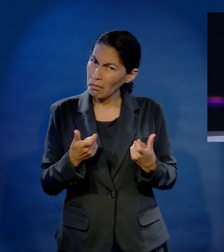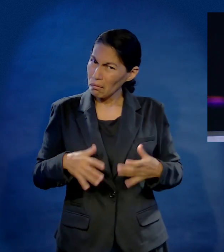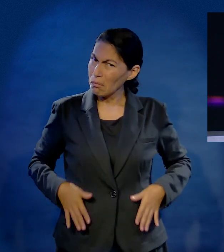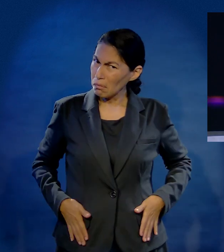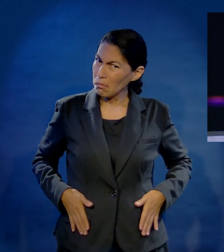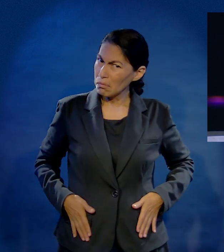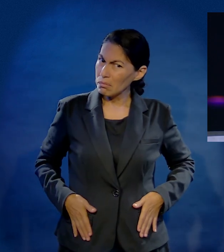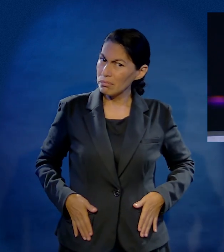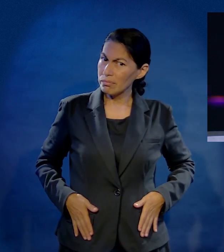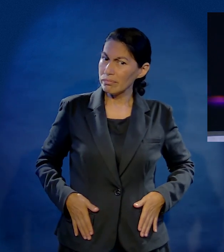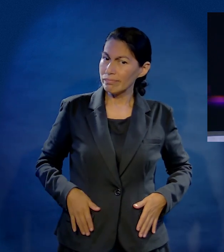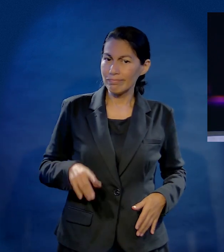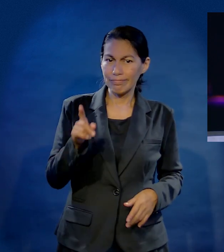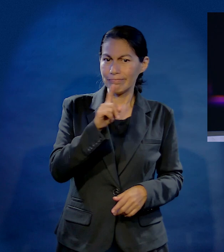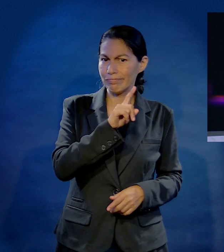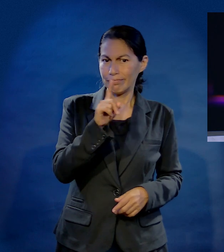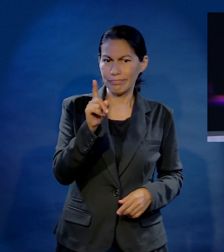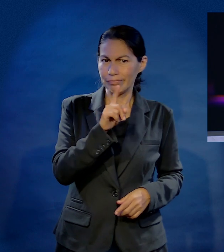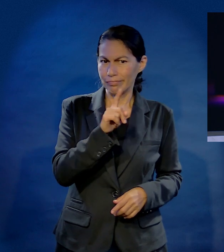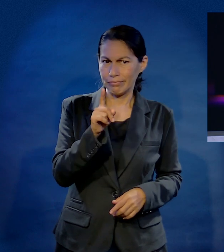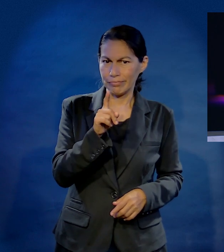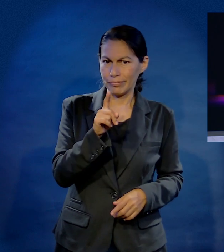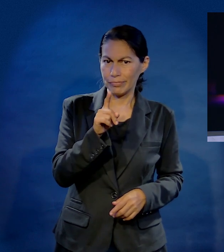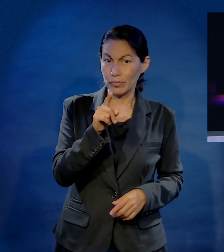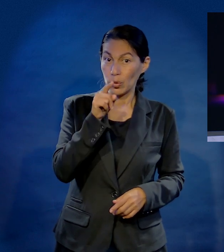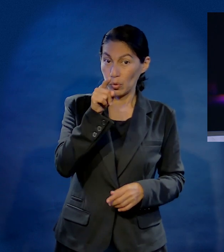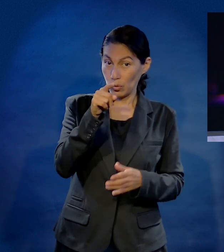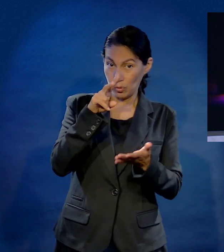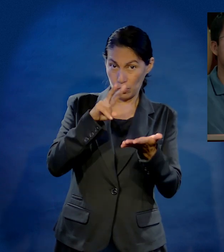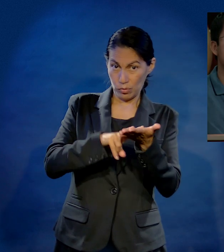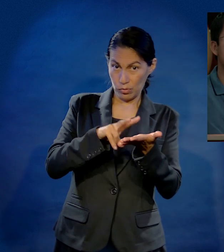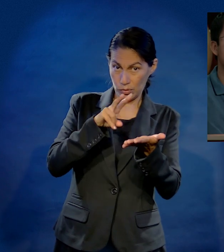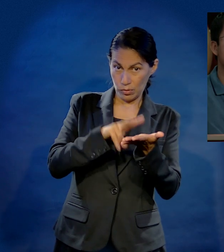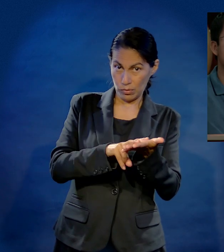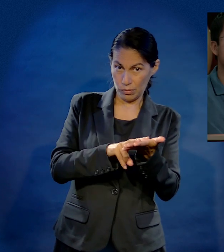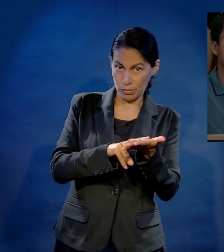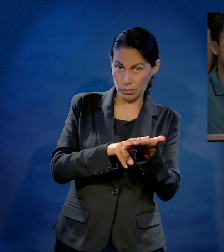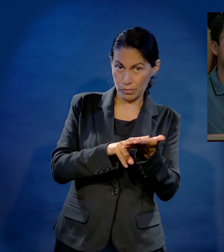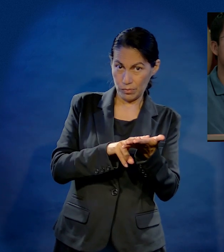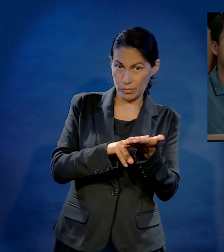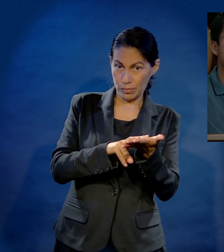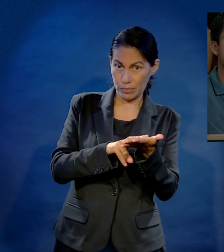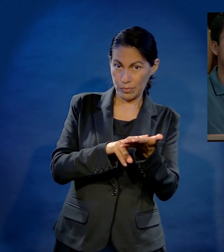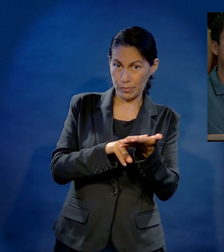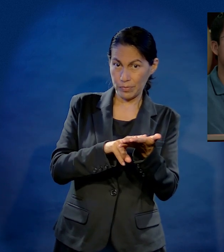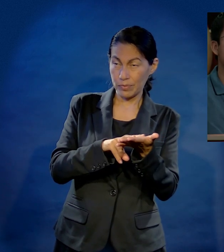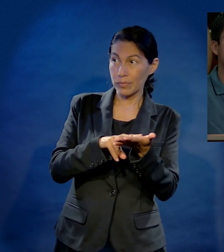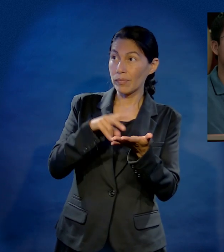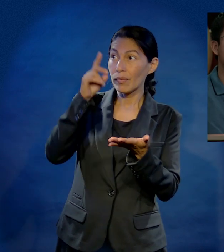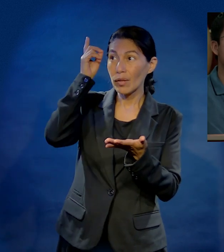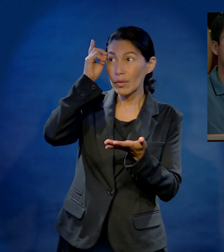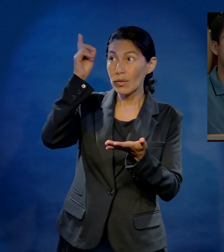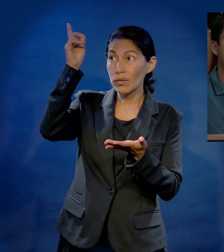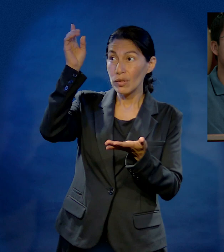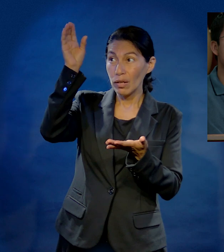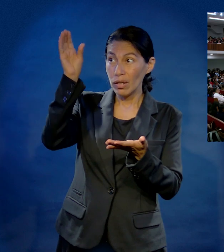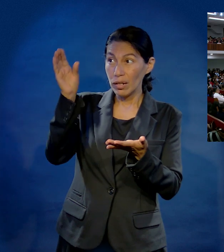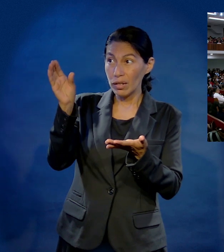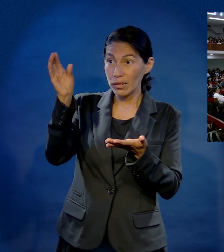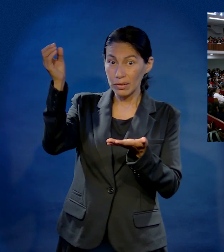ni cuánto dinero traes en tus carteras o tus bolsas. El valor que tú tienes está en